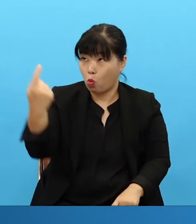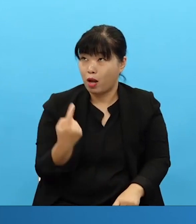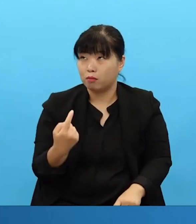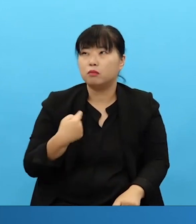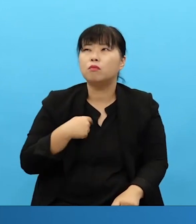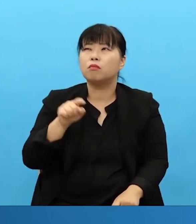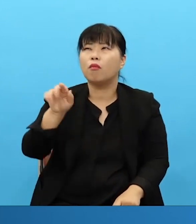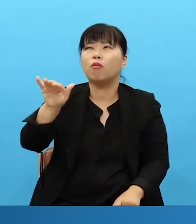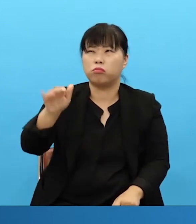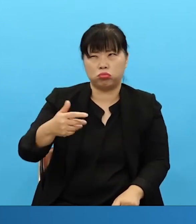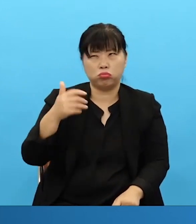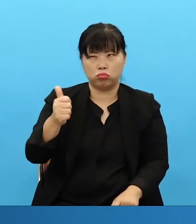And so right now it's an age of 233 nations.